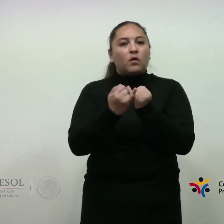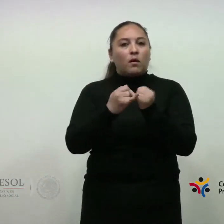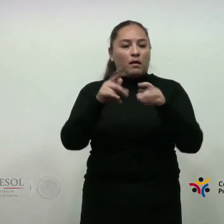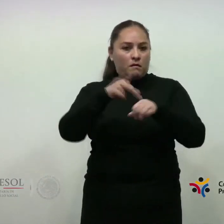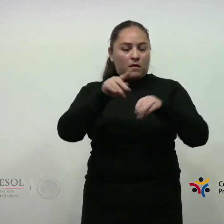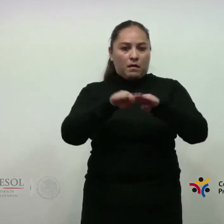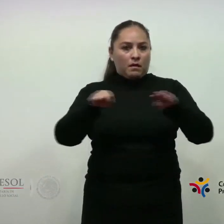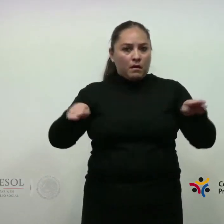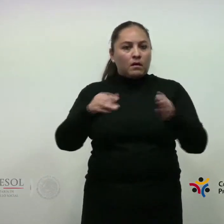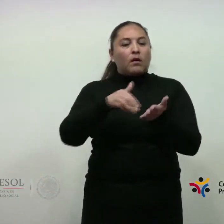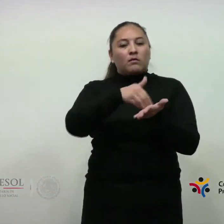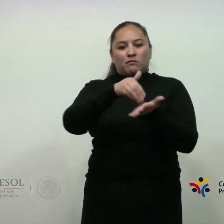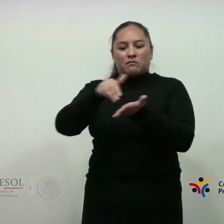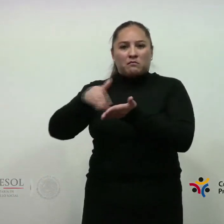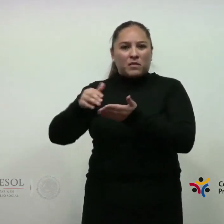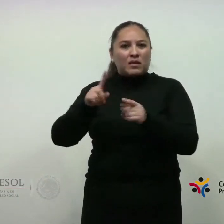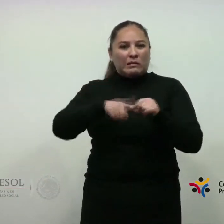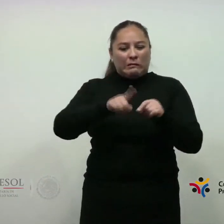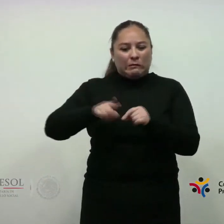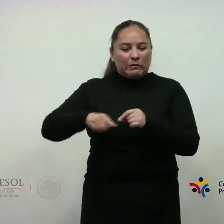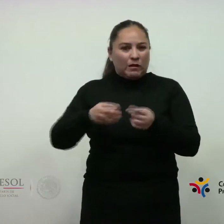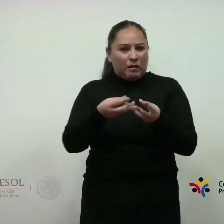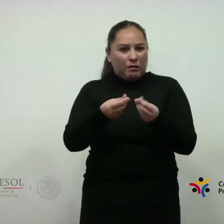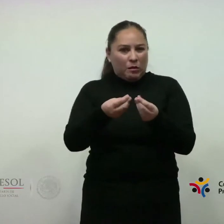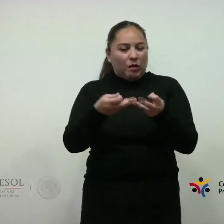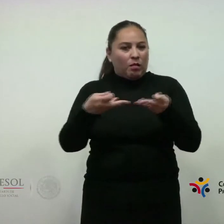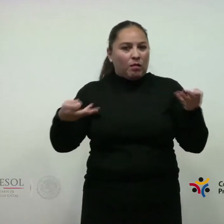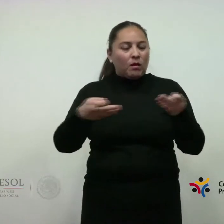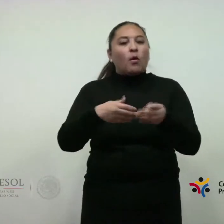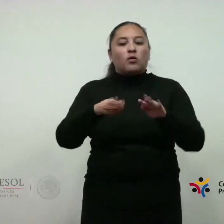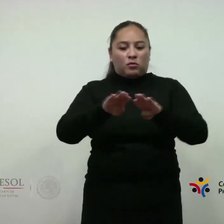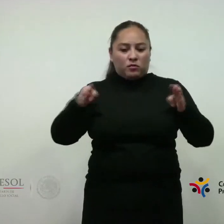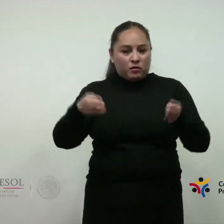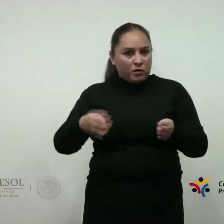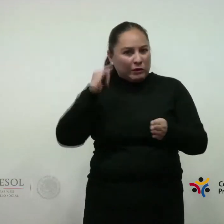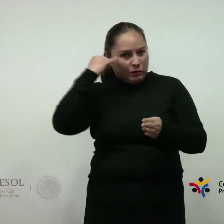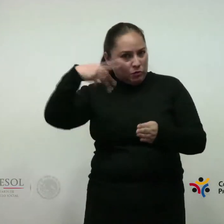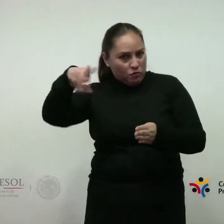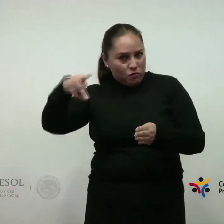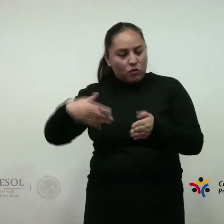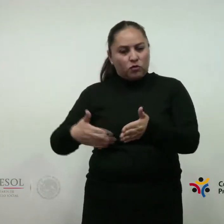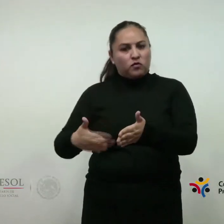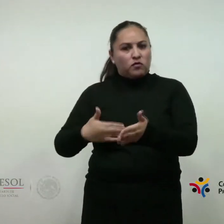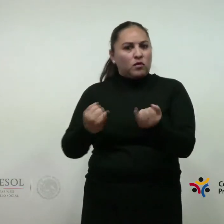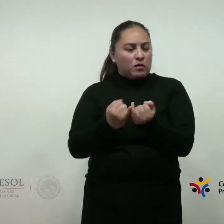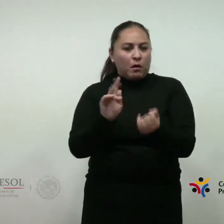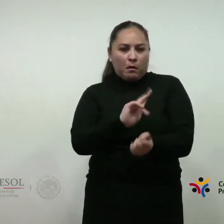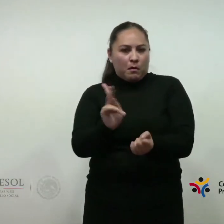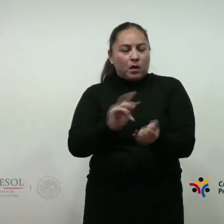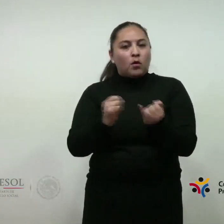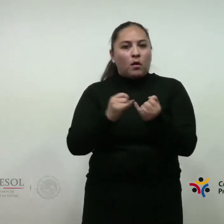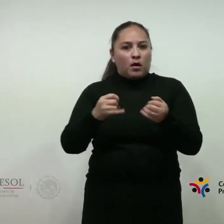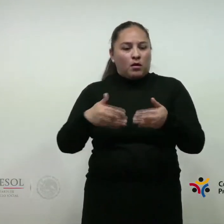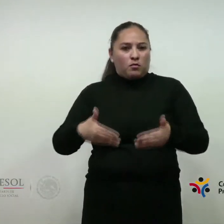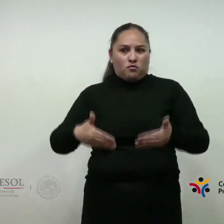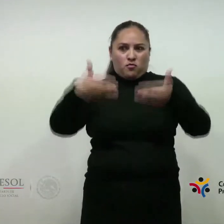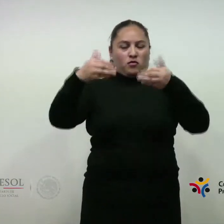firmes, eliminación de pisos de tierra, fogones ecológicos, estufas rústicas o similares, muros reforzados y techos.